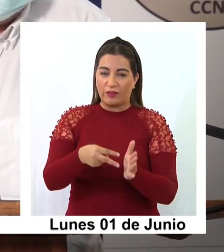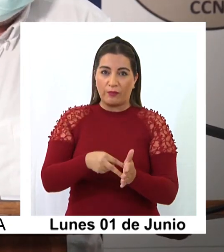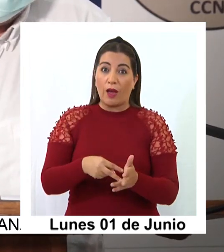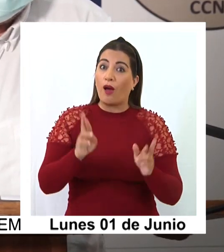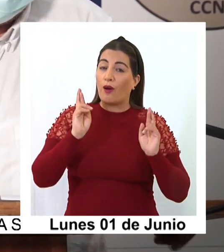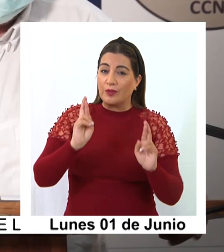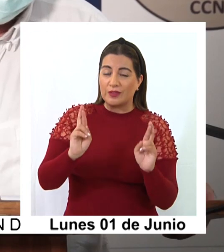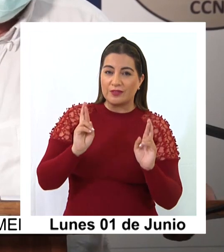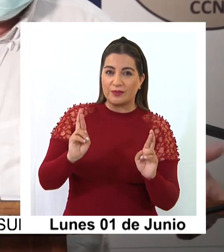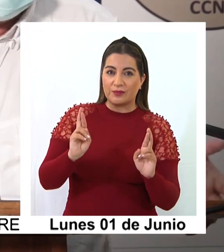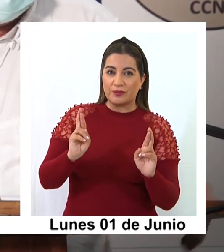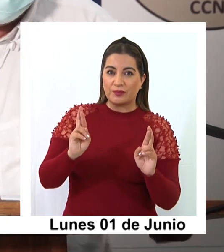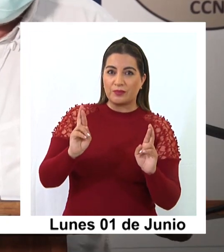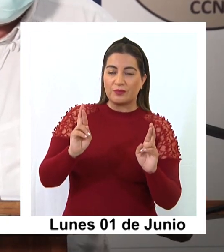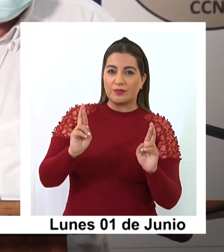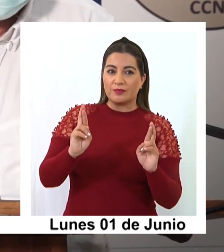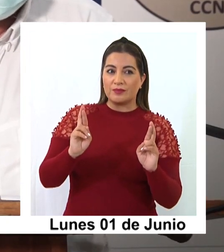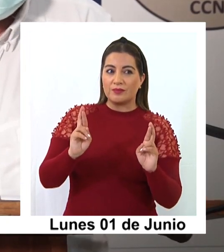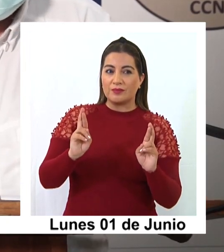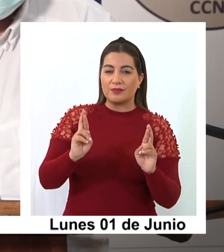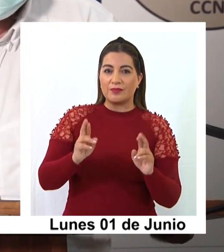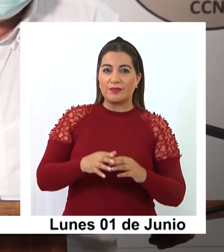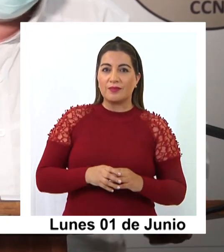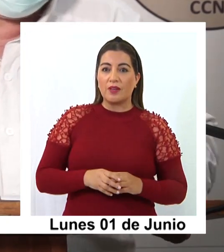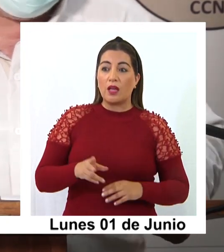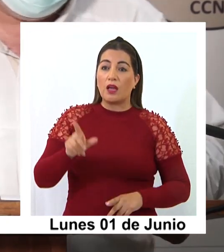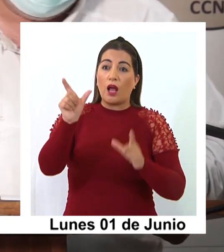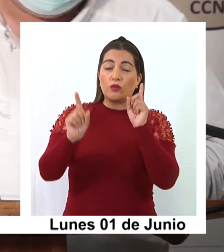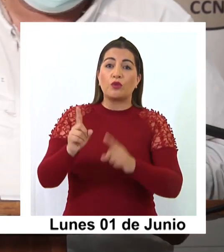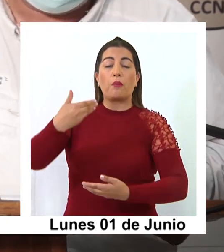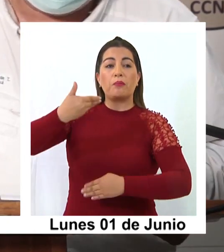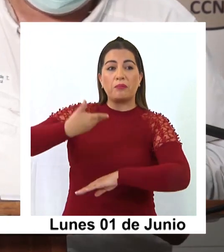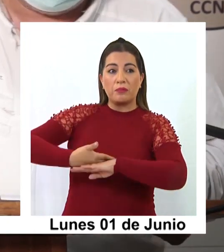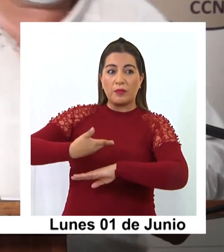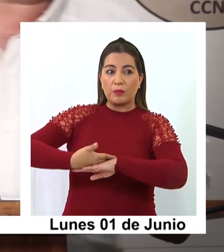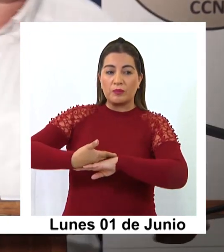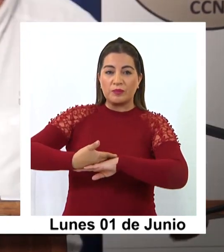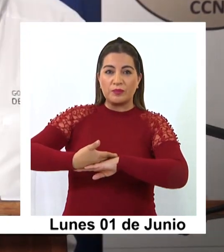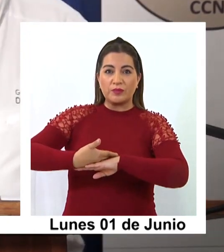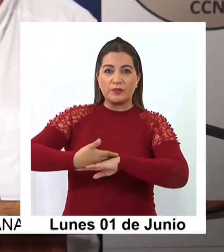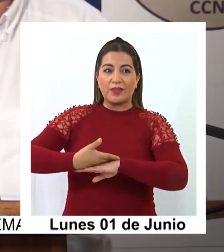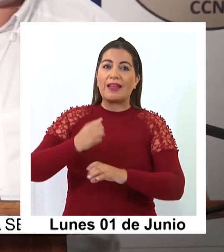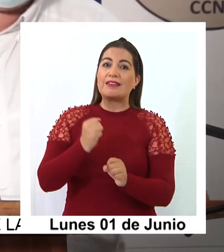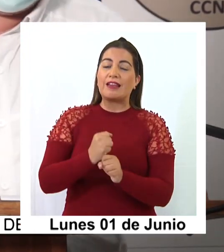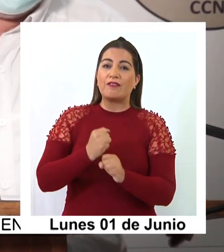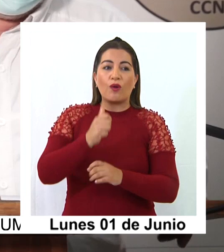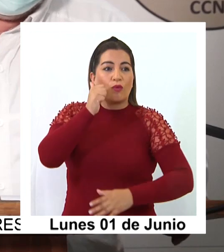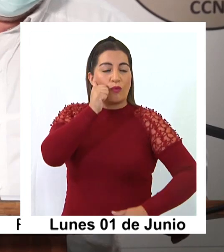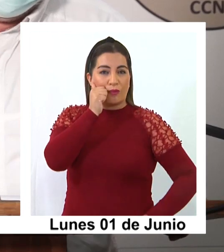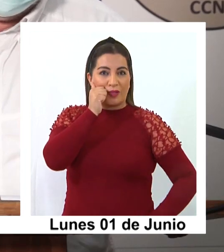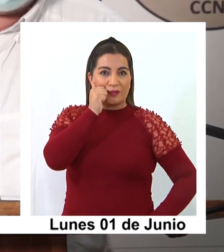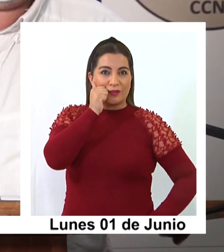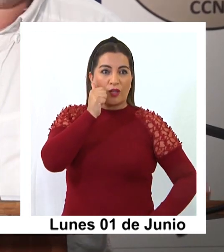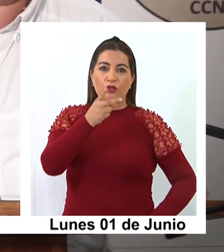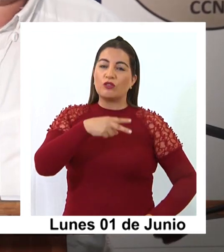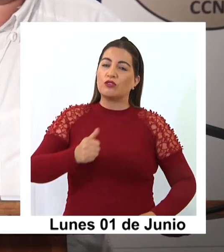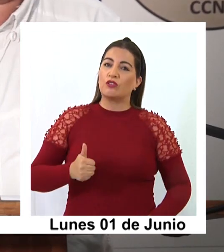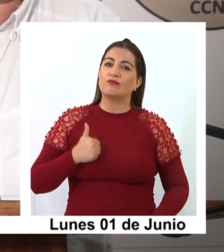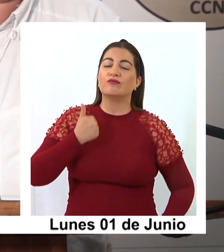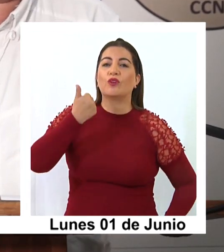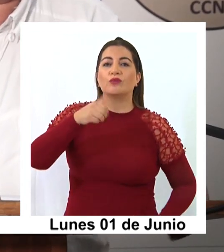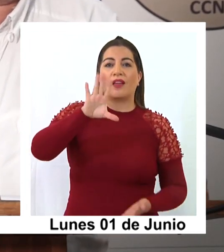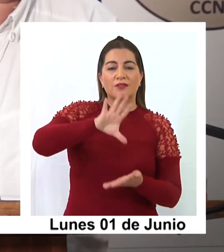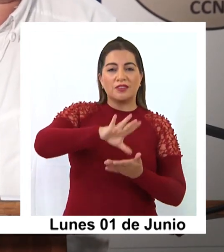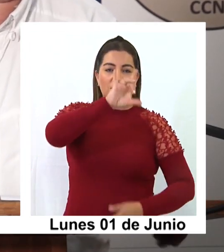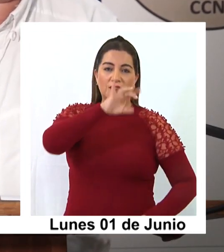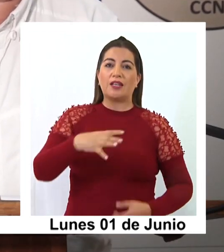y esperemos que en la medida que se nos solicite esa acción humanitaria estamos disponibles